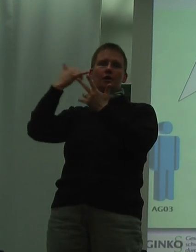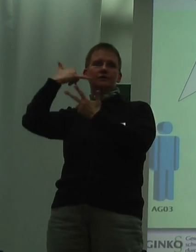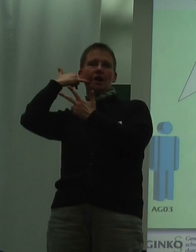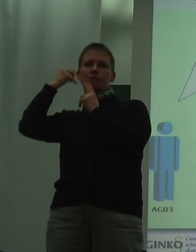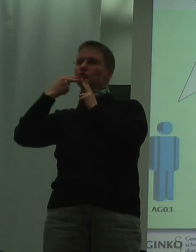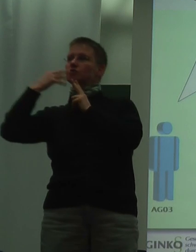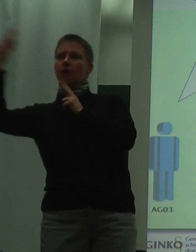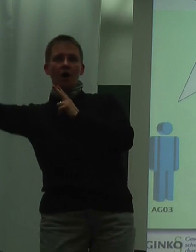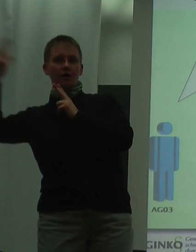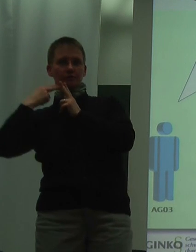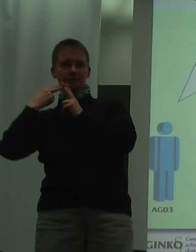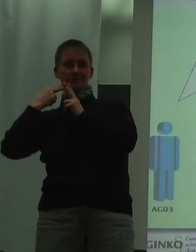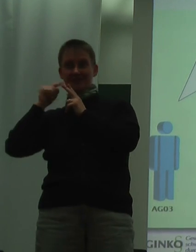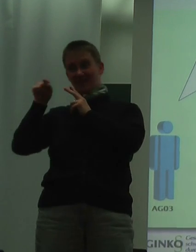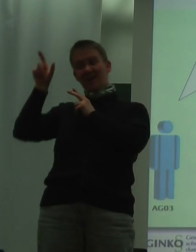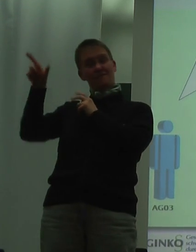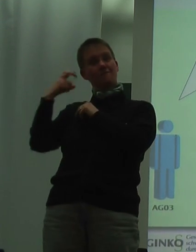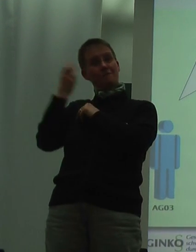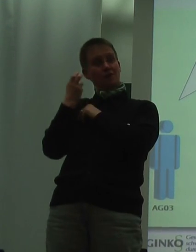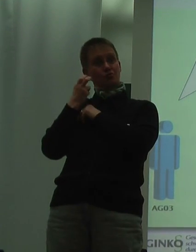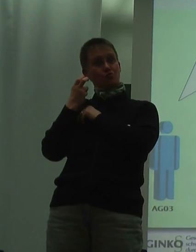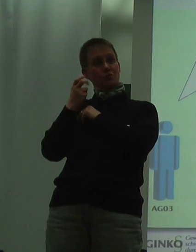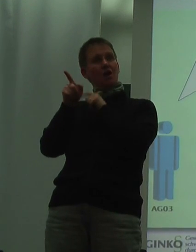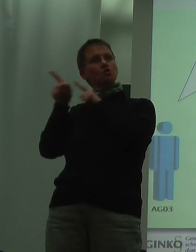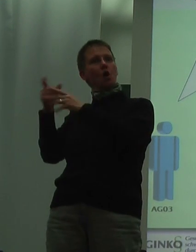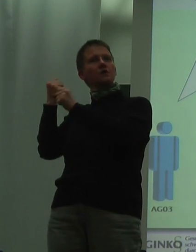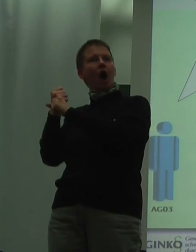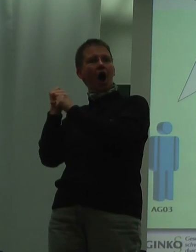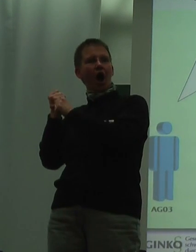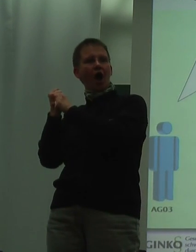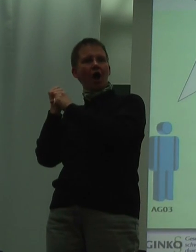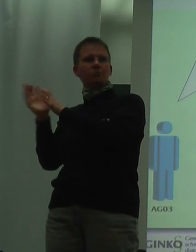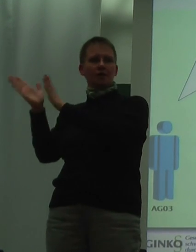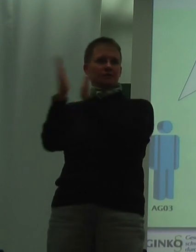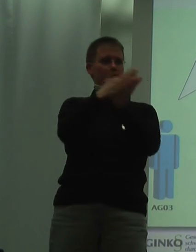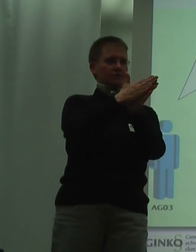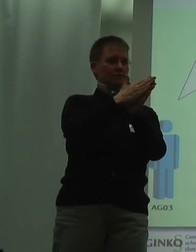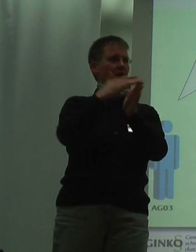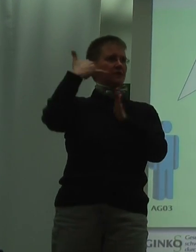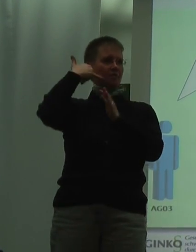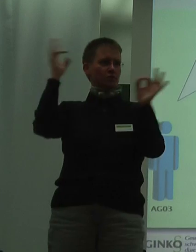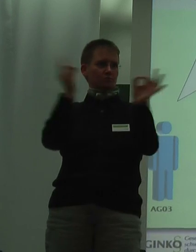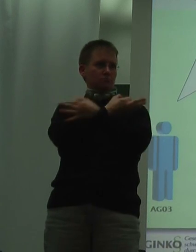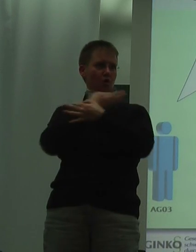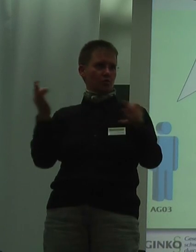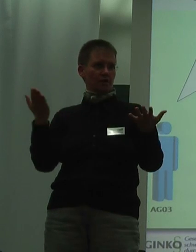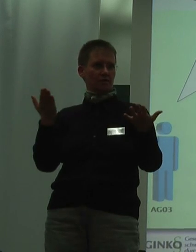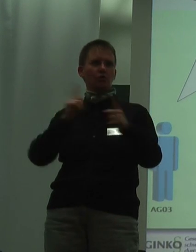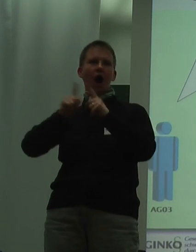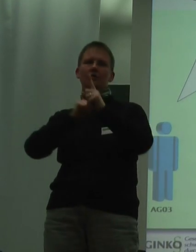Sprache halten. Da versuchen wir natürlich, dir solche Arbeiten zu geben, wo sie weitgehend gar nicht groß telefonieren oder mit anderen sprechen müssen, weil das geht